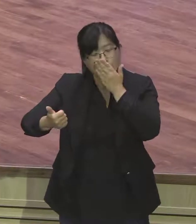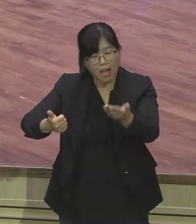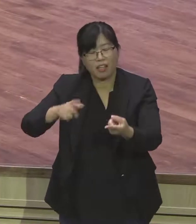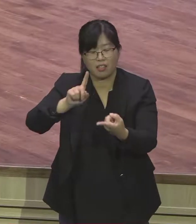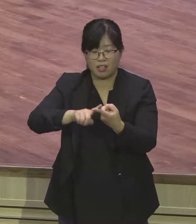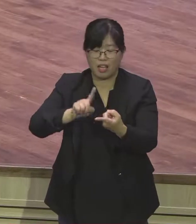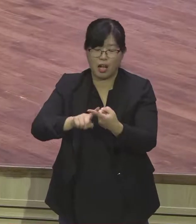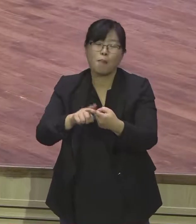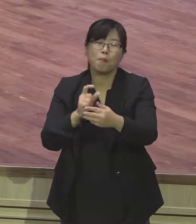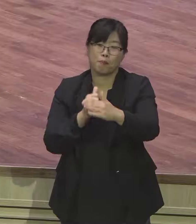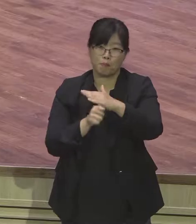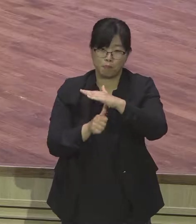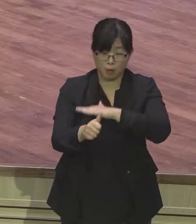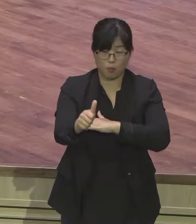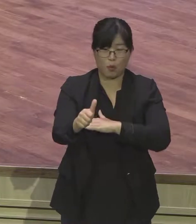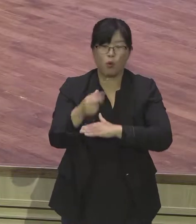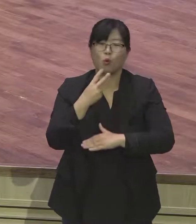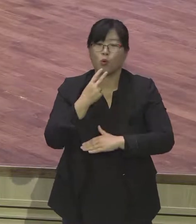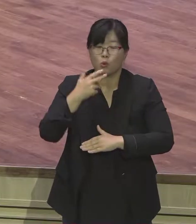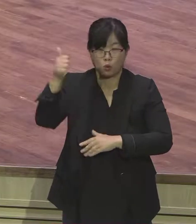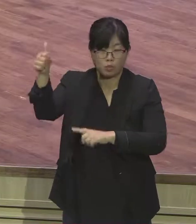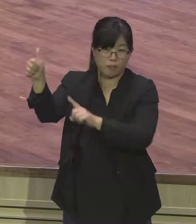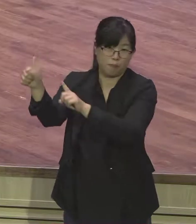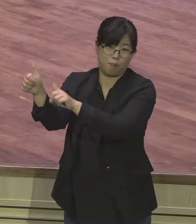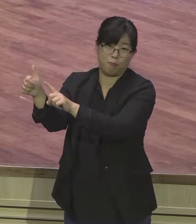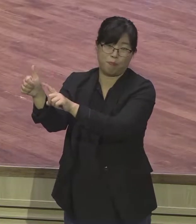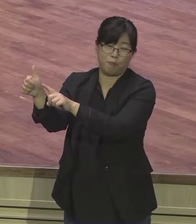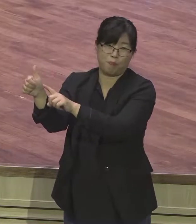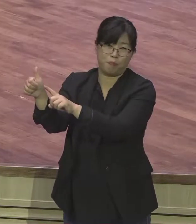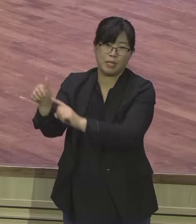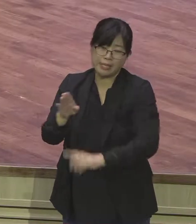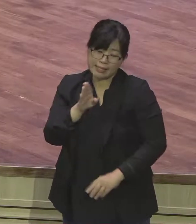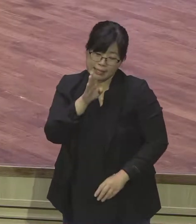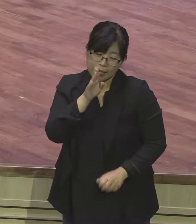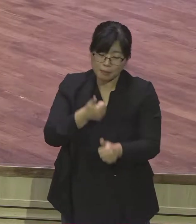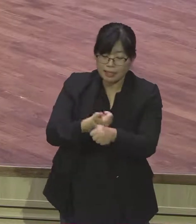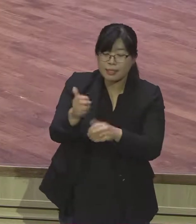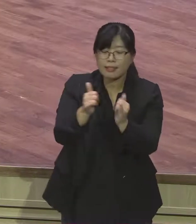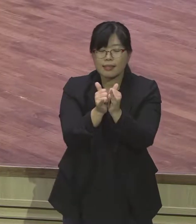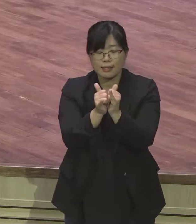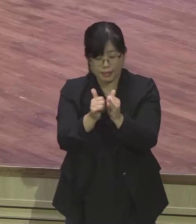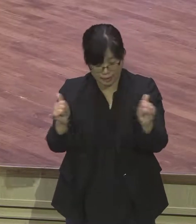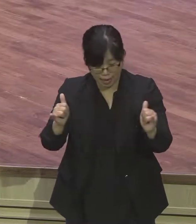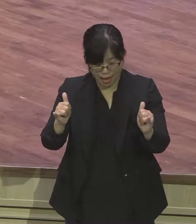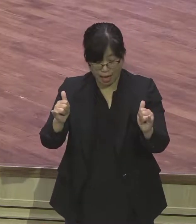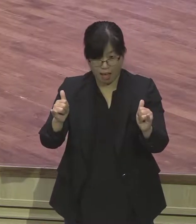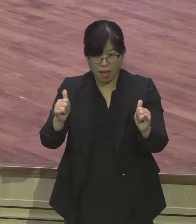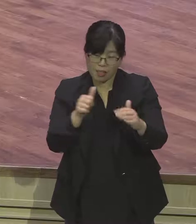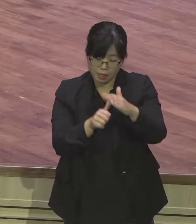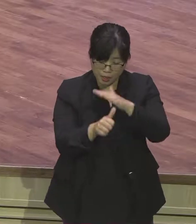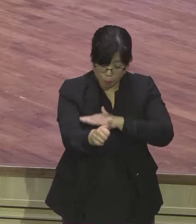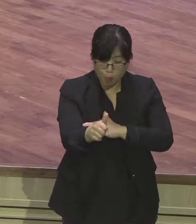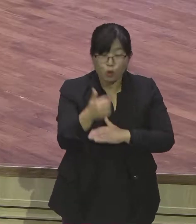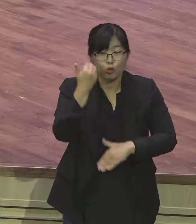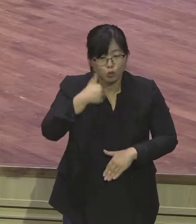오늘 보물을 보면 참된 승리자인 모델이었던 요셉의 이 마지막 모습이 기록되어 있습니다. 특별히